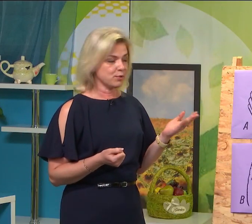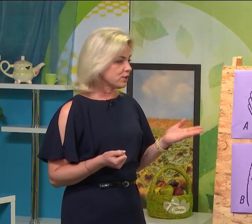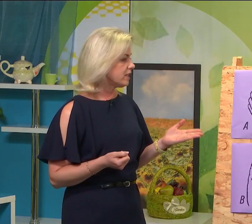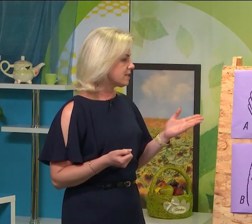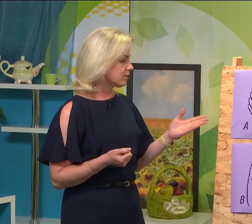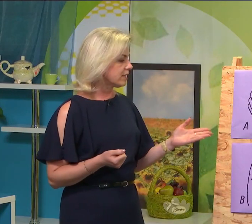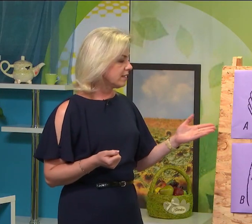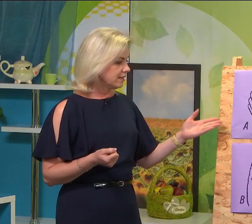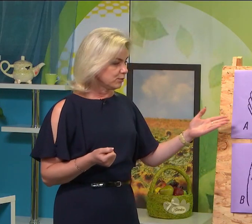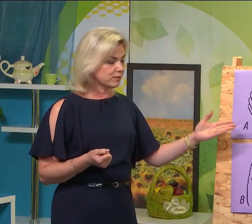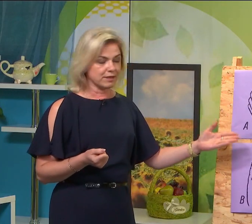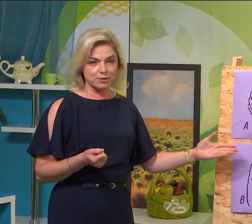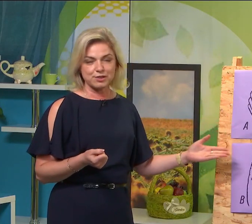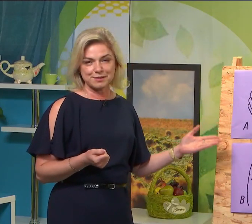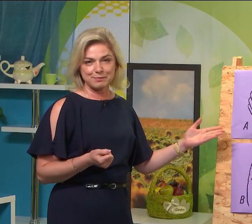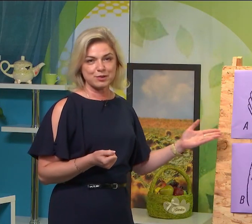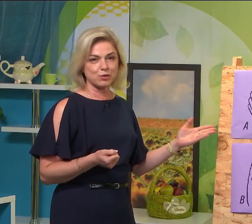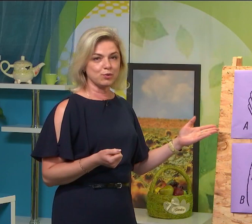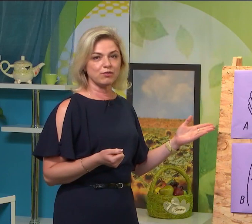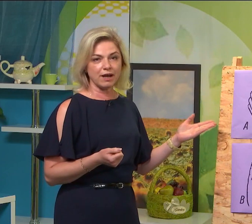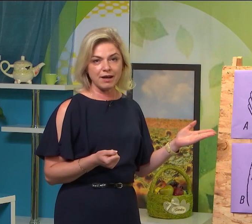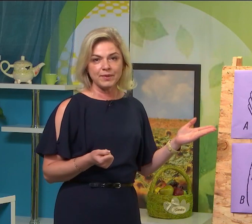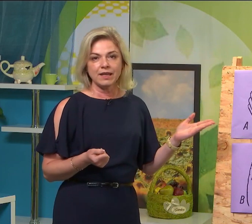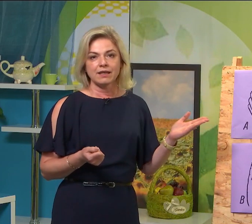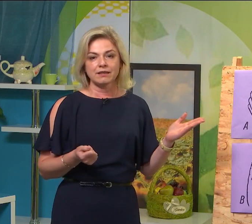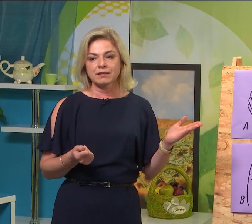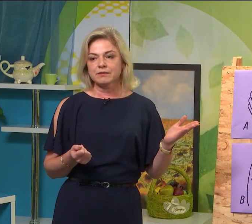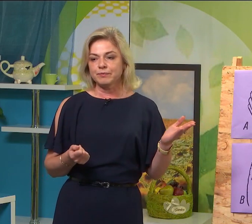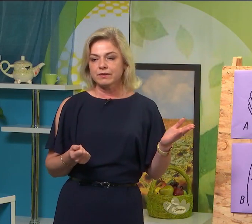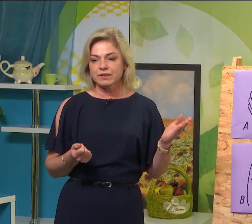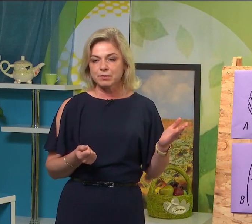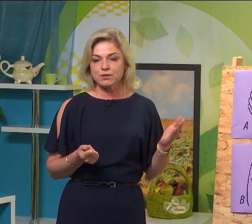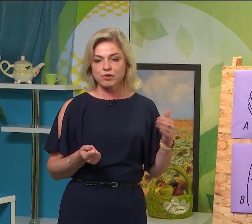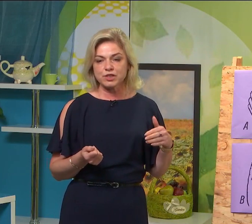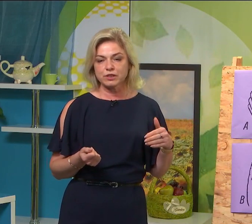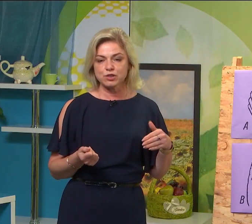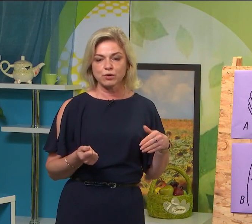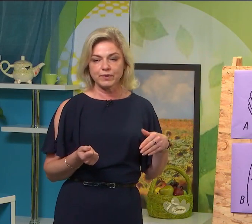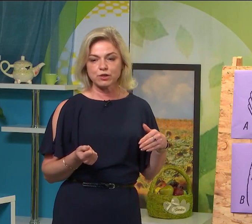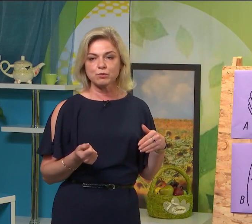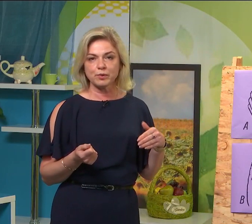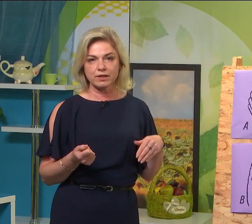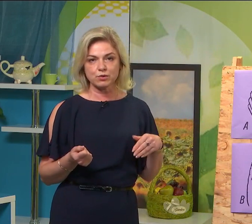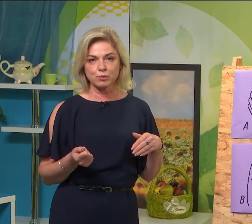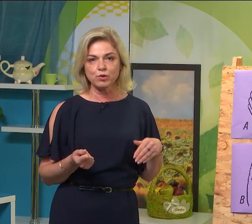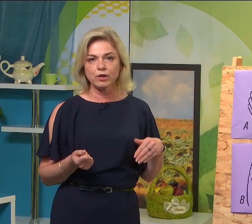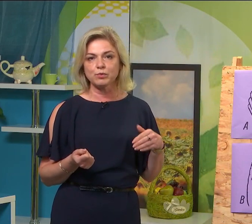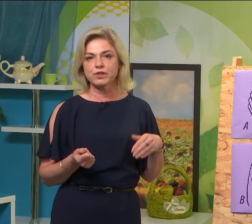починається вона також з першої букви «А». Треба зауважити, що якщо ми показуємо букви, обов